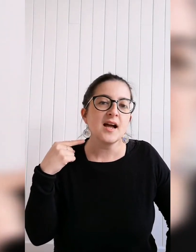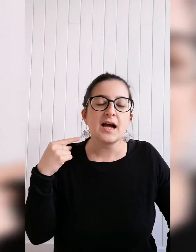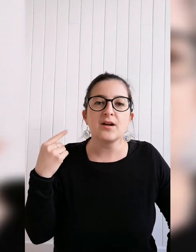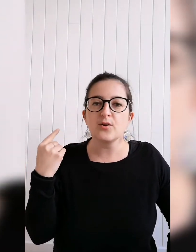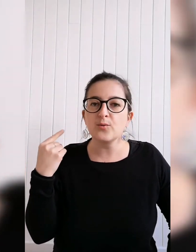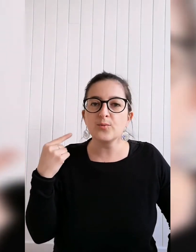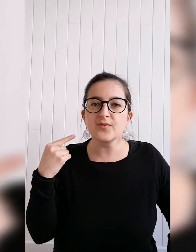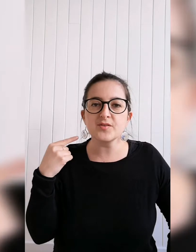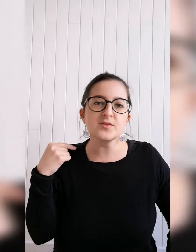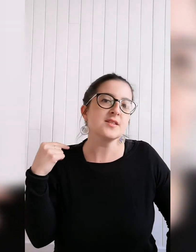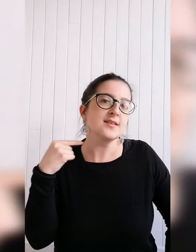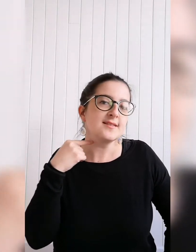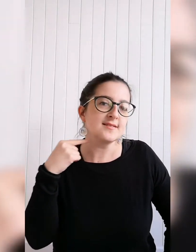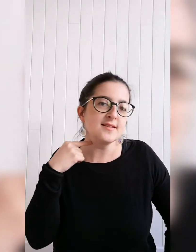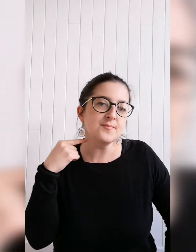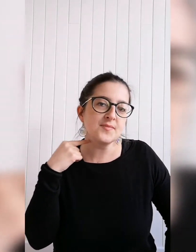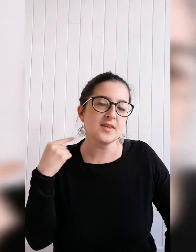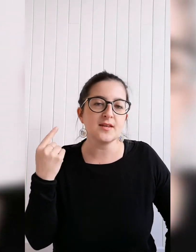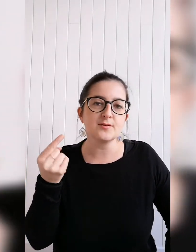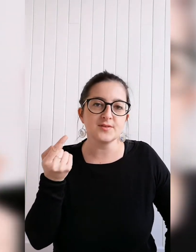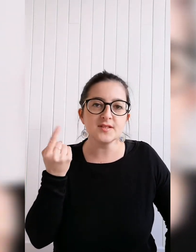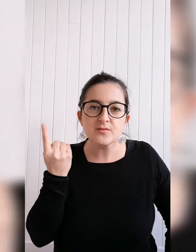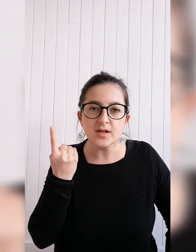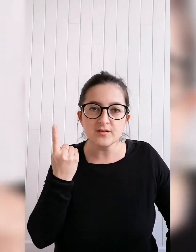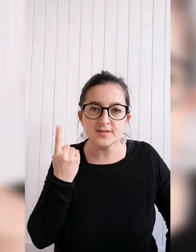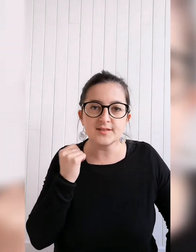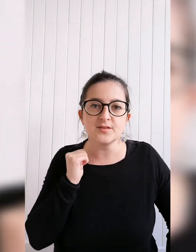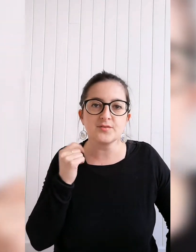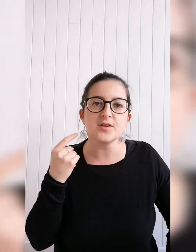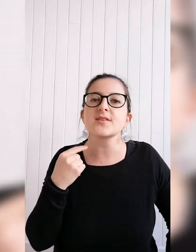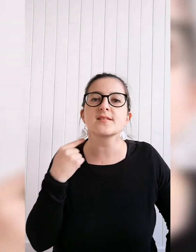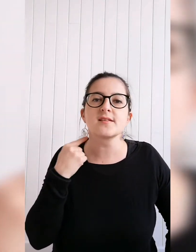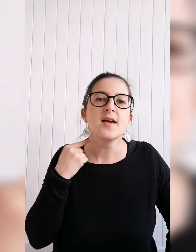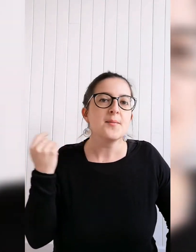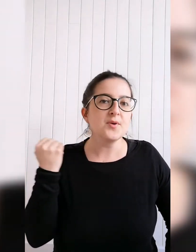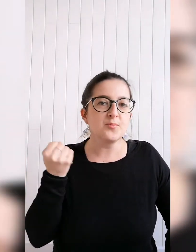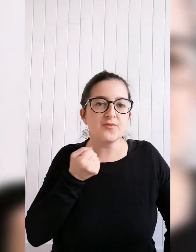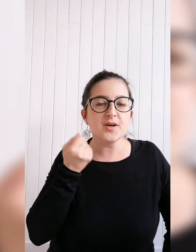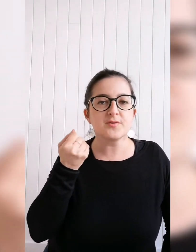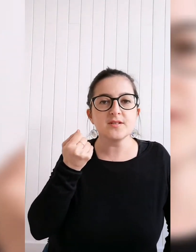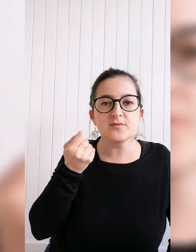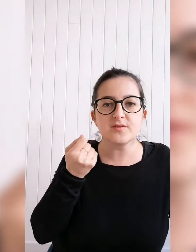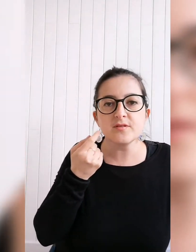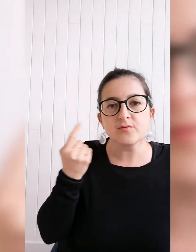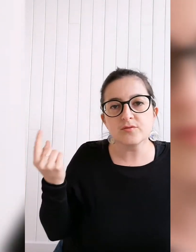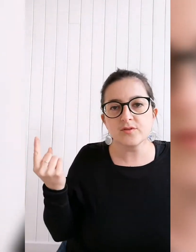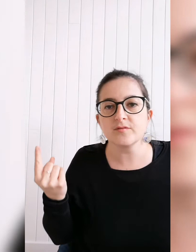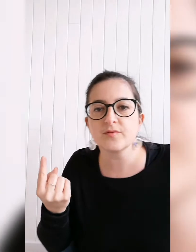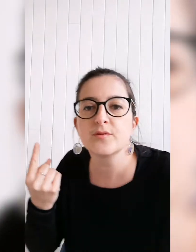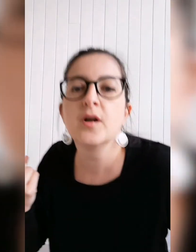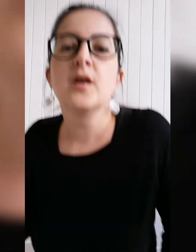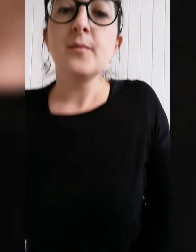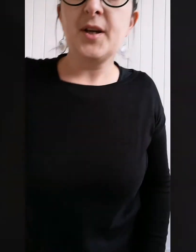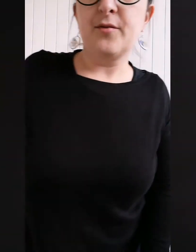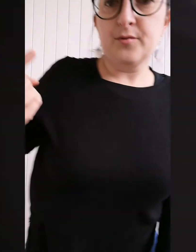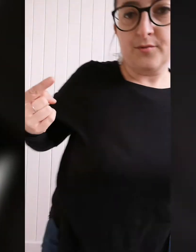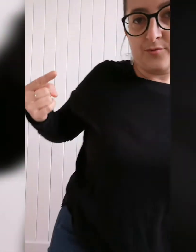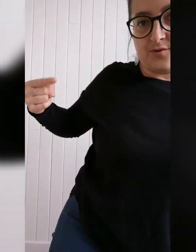Alors on peut faire ce signe ici qui est le signe de la langue des signes française. Mais on peut faire aussi le signe au niveau du